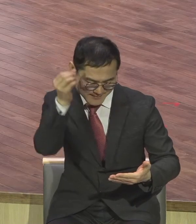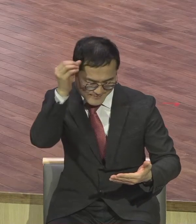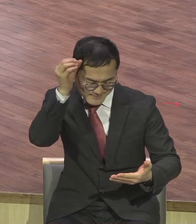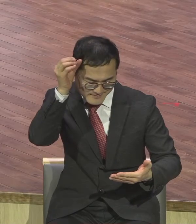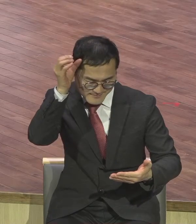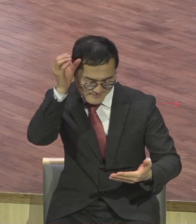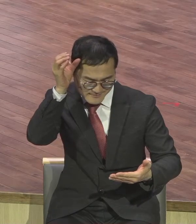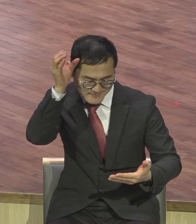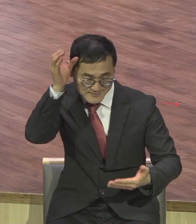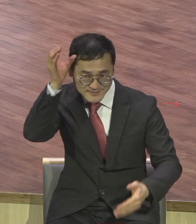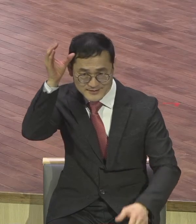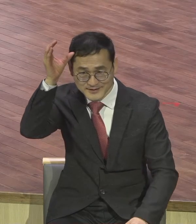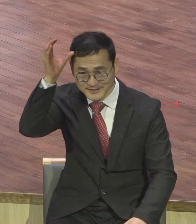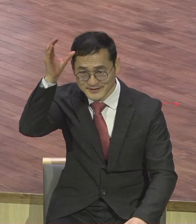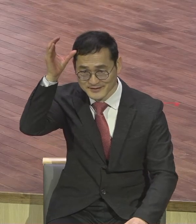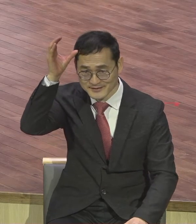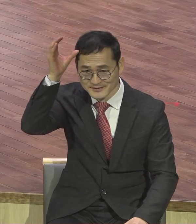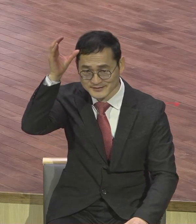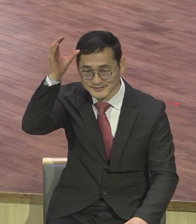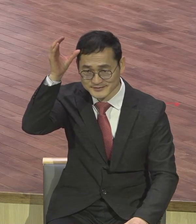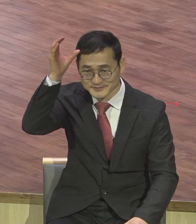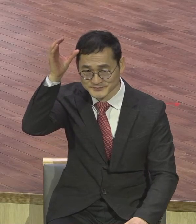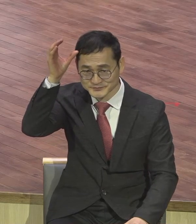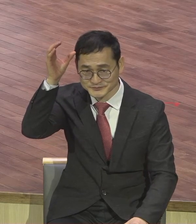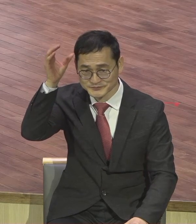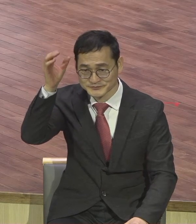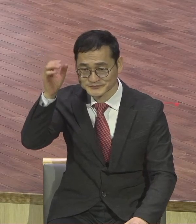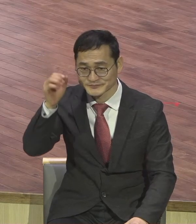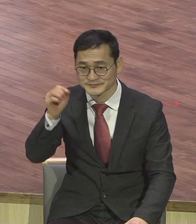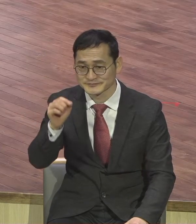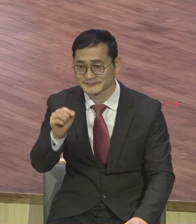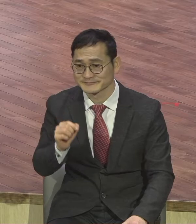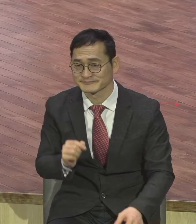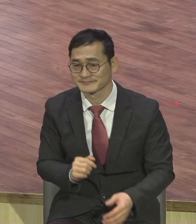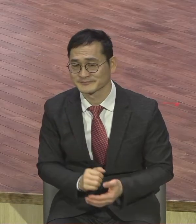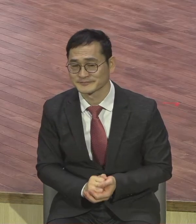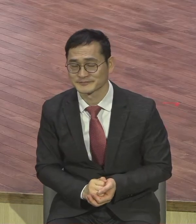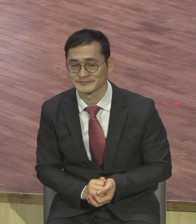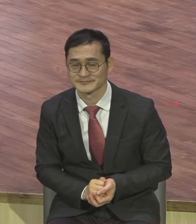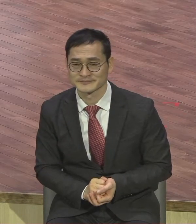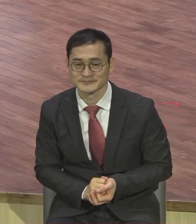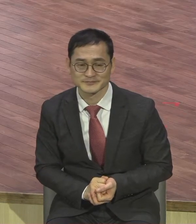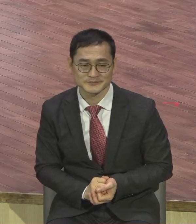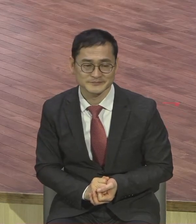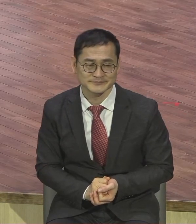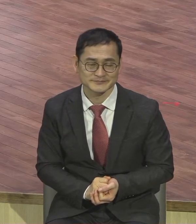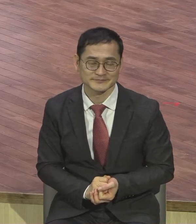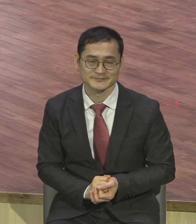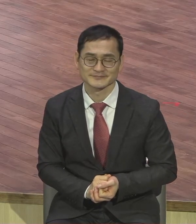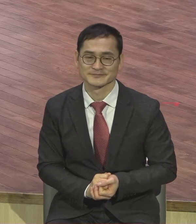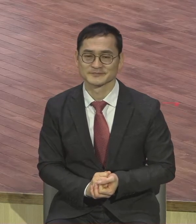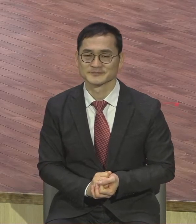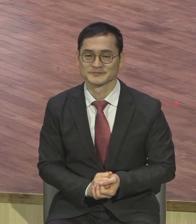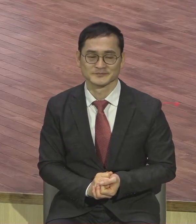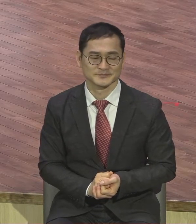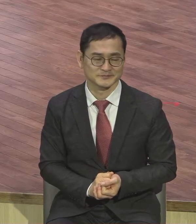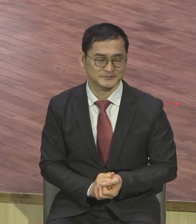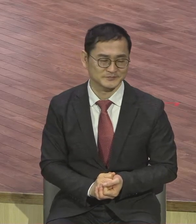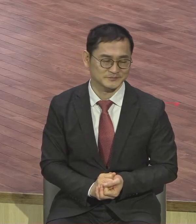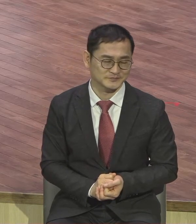이게 지금 개입공부에 매주 나오고 있어요 연재되고 있습니다 이제는 뭐 아까 뉴스 아까 뉴스 냈죠